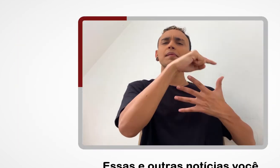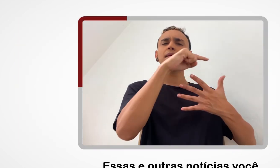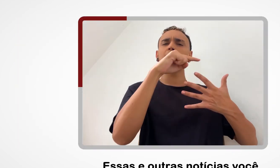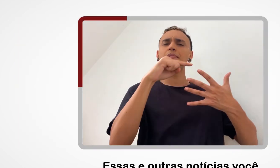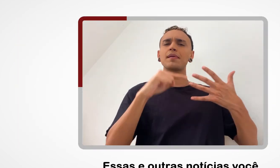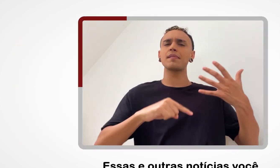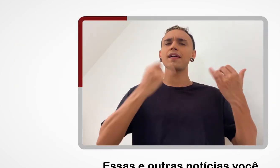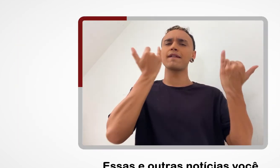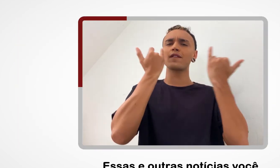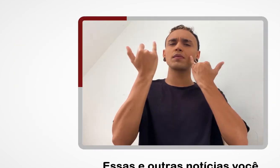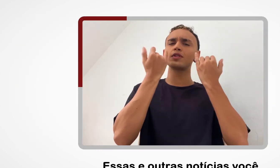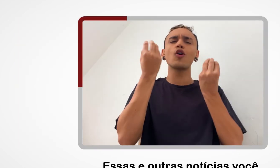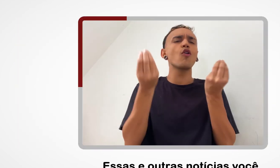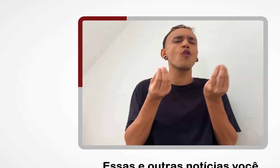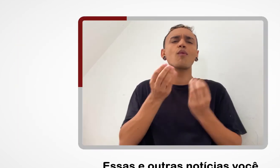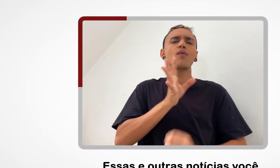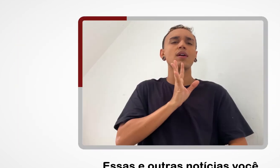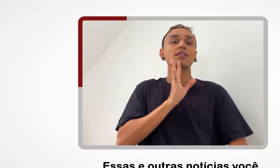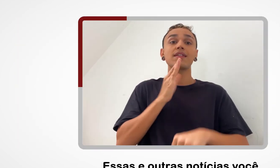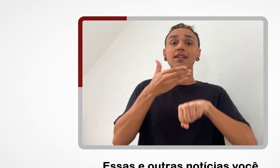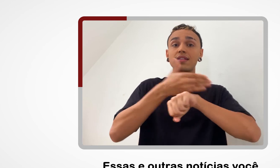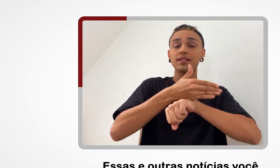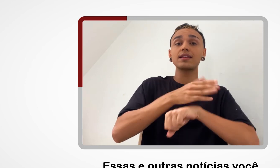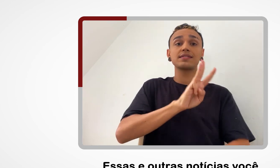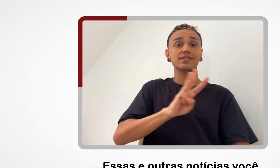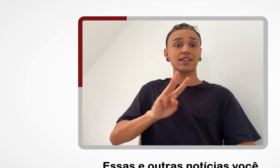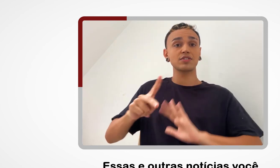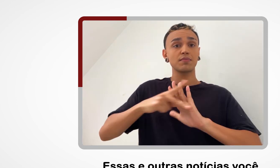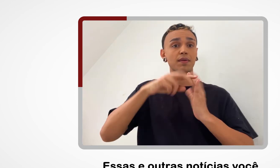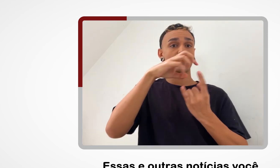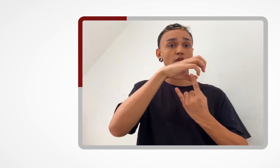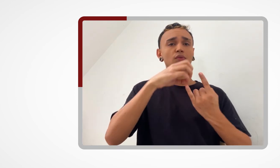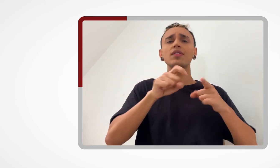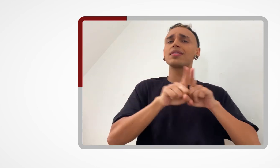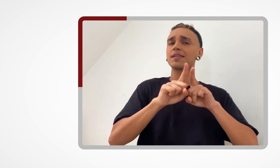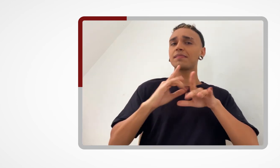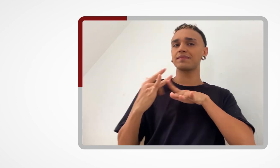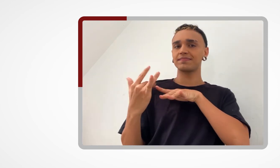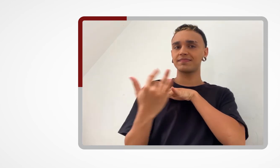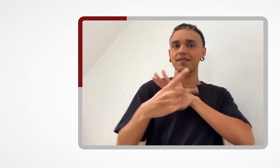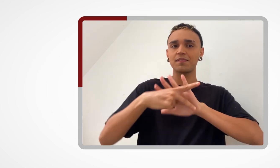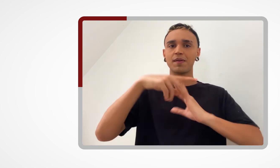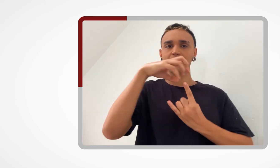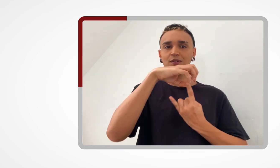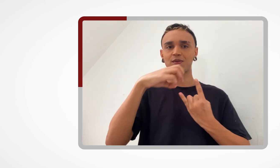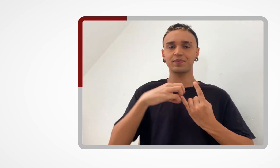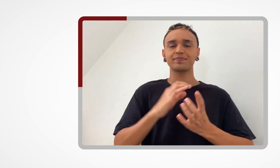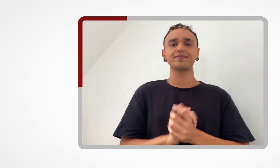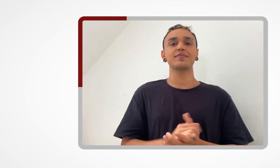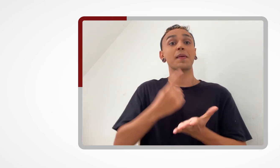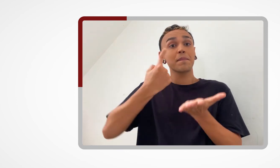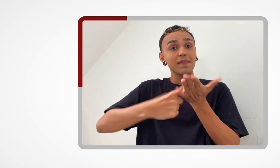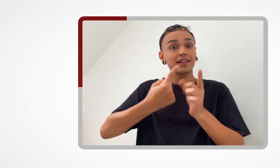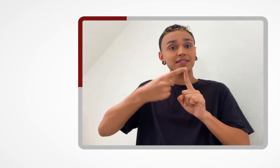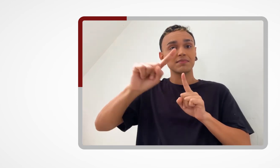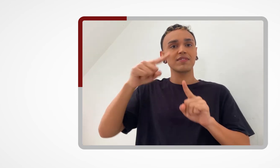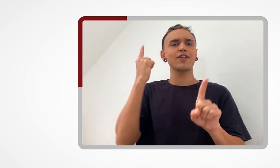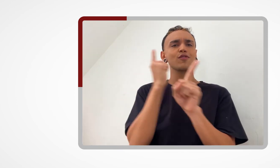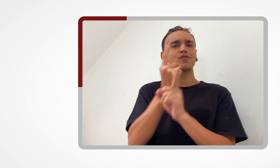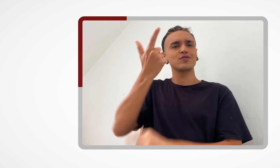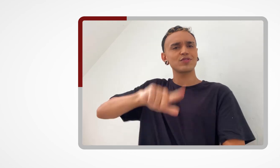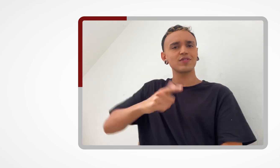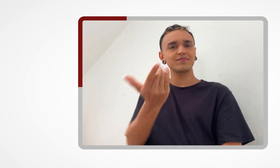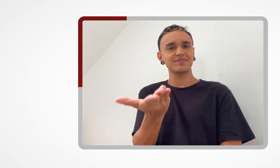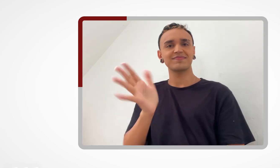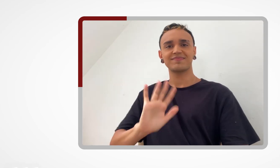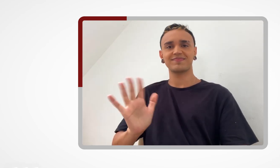Essas e outras notícias você encontra em agencia.fiocruz.br e nas redes sociais da Fundação. A gente se vê na próxima